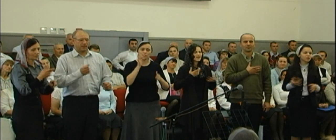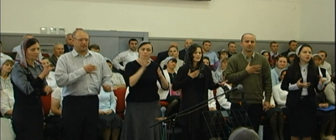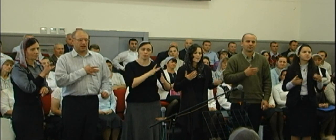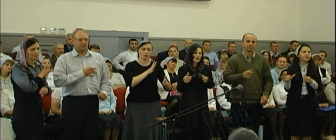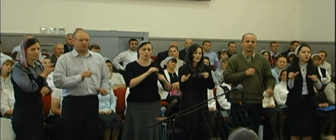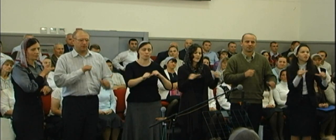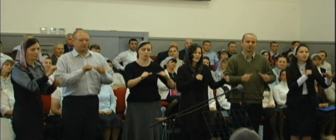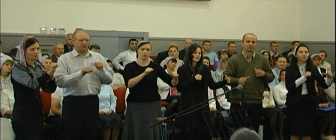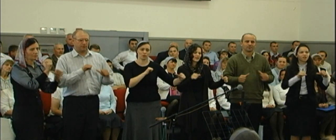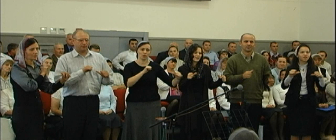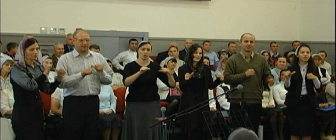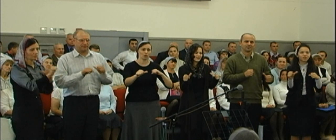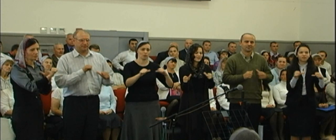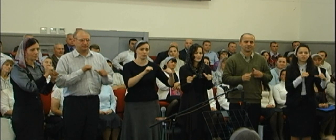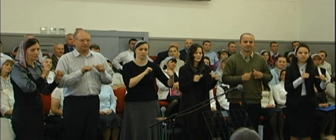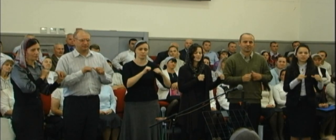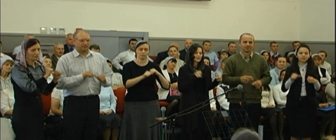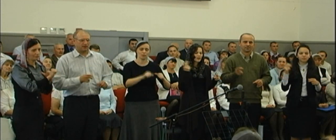Беспятная порока